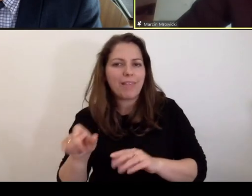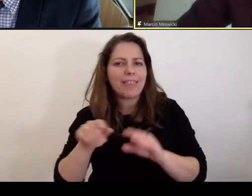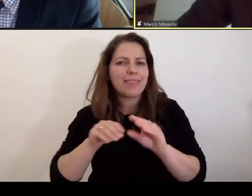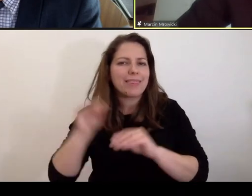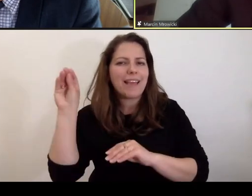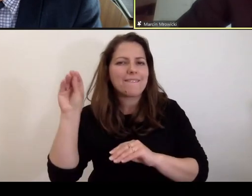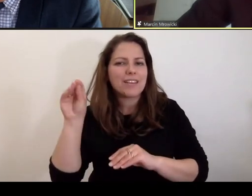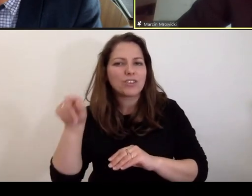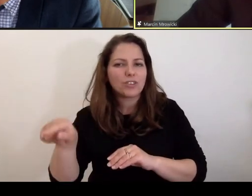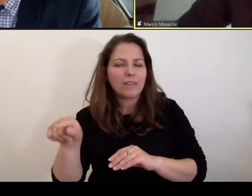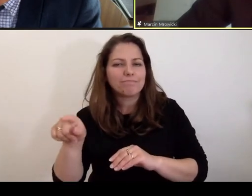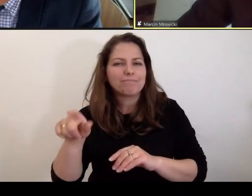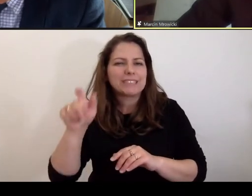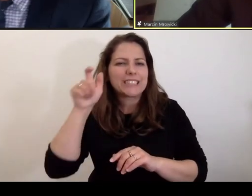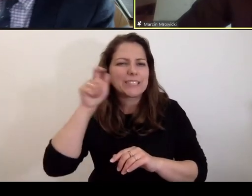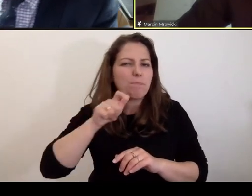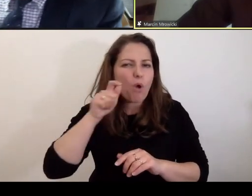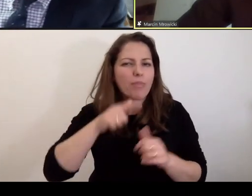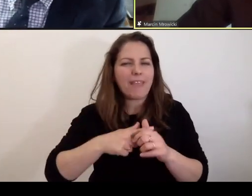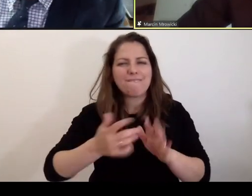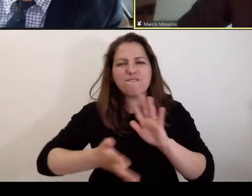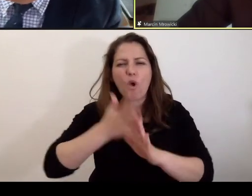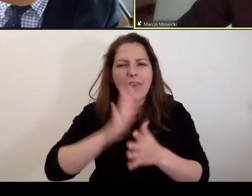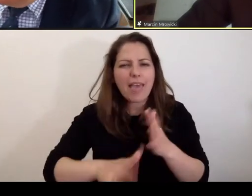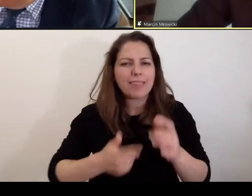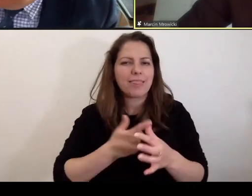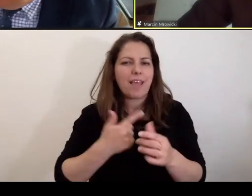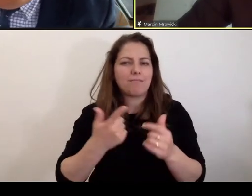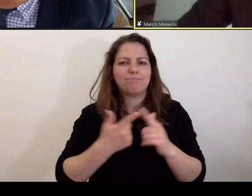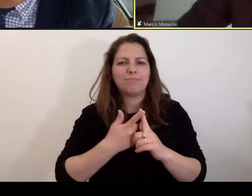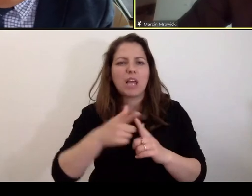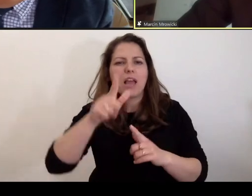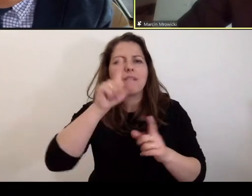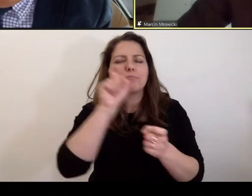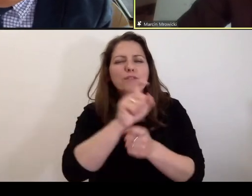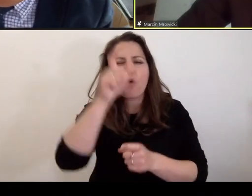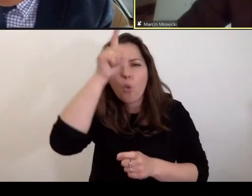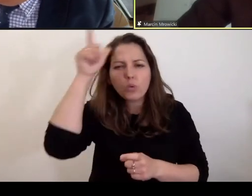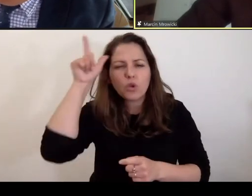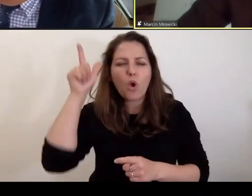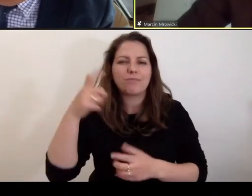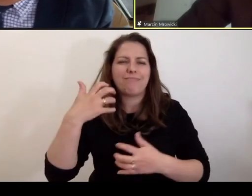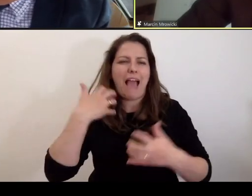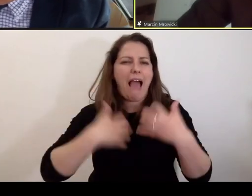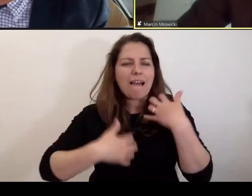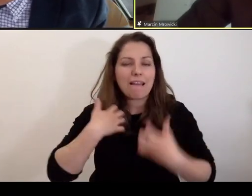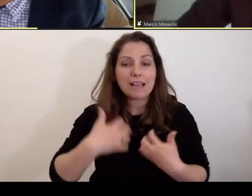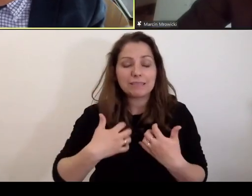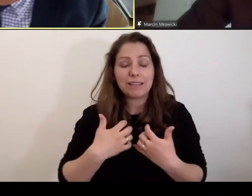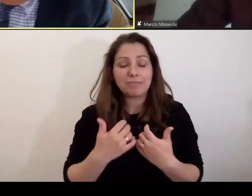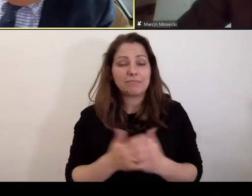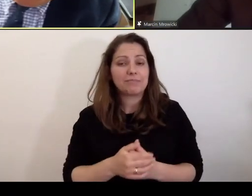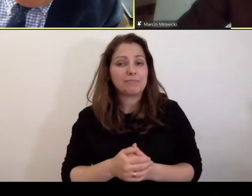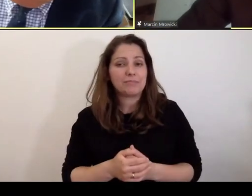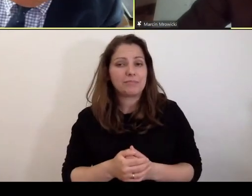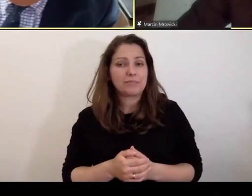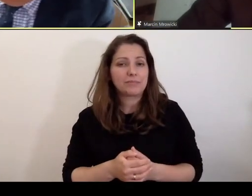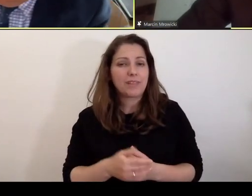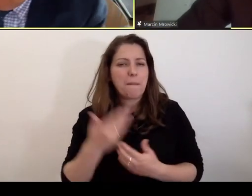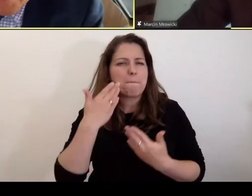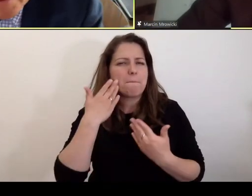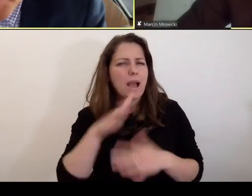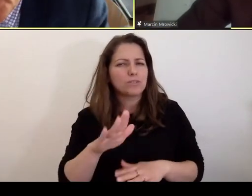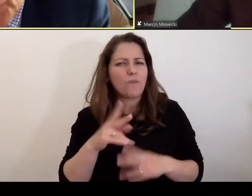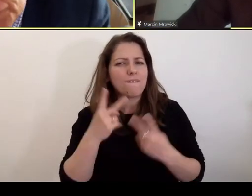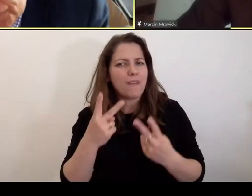kaliber zbrodni. Mamy zbrodnie wojenne, zbrodnie przeciwko ludzkości, mamy agresję, więc bardzo